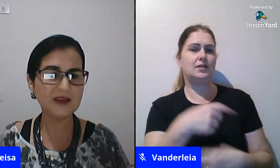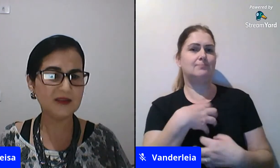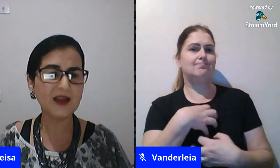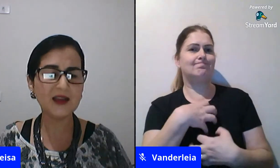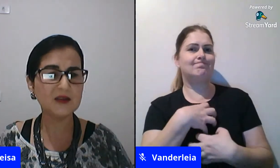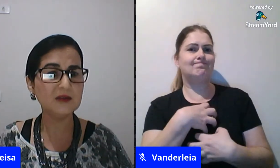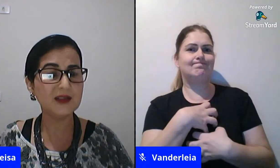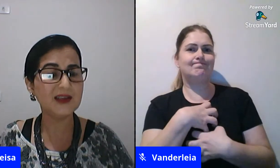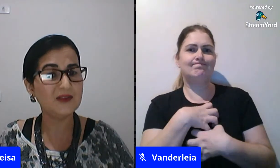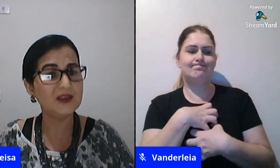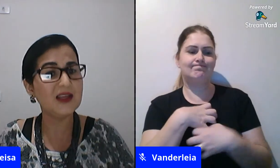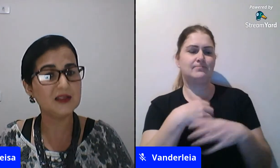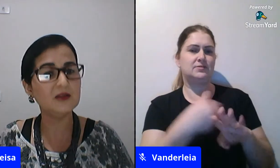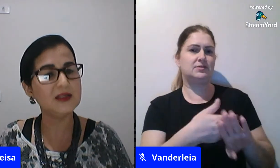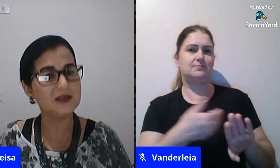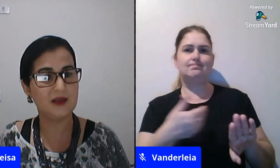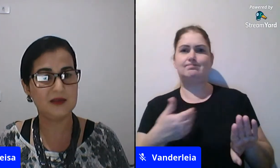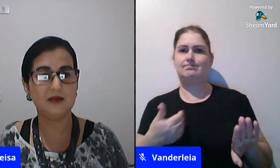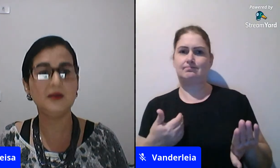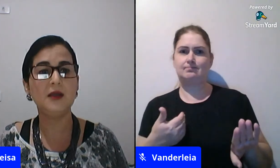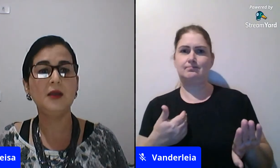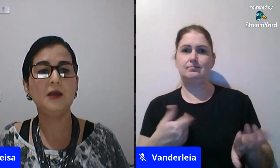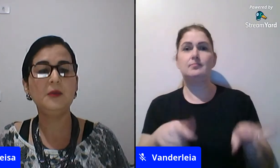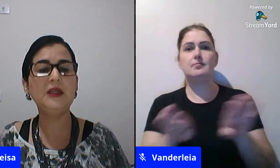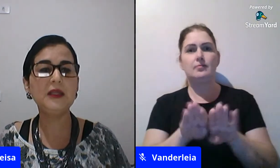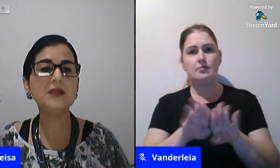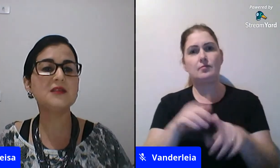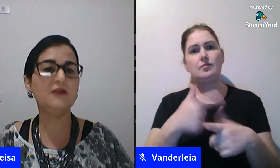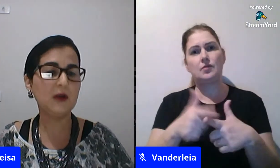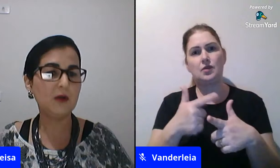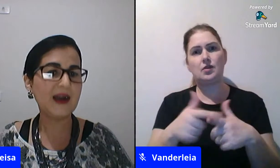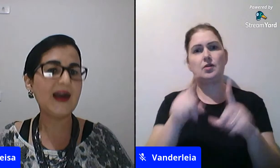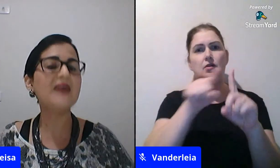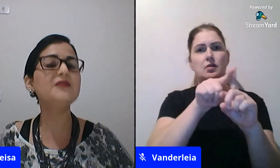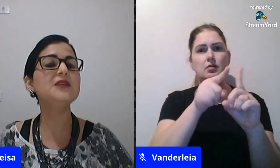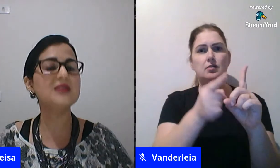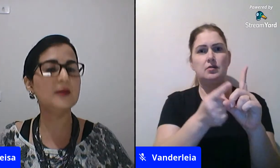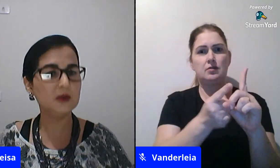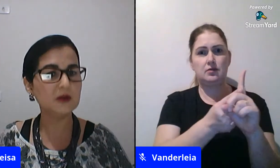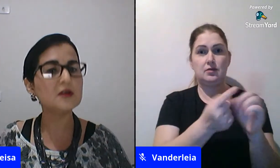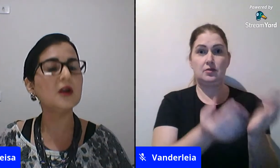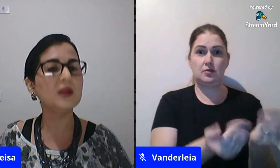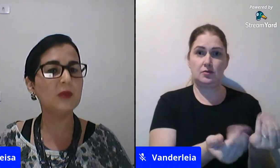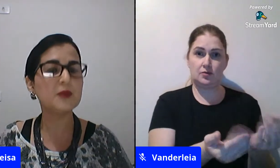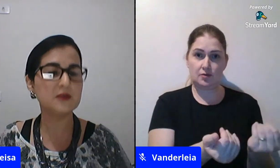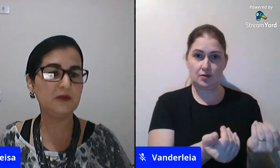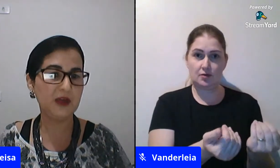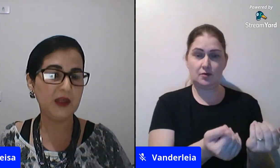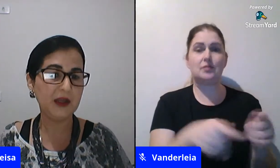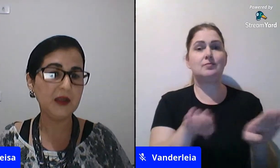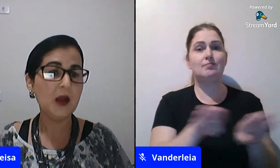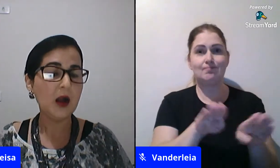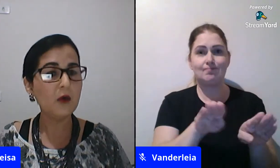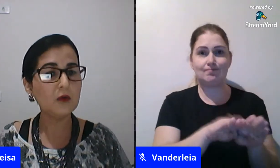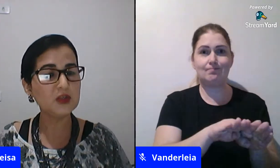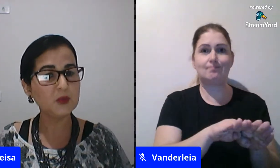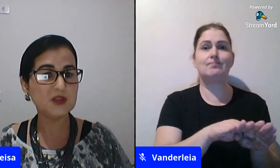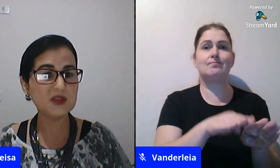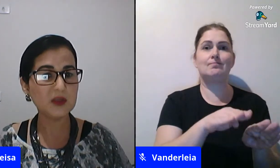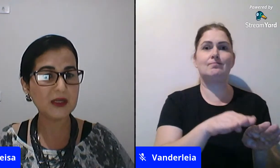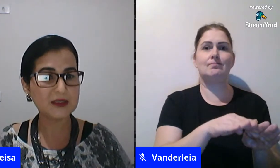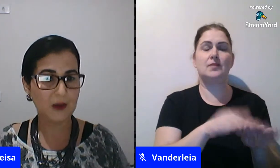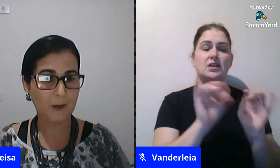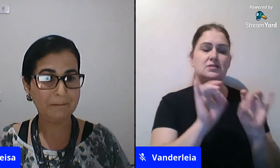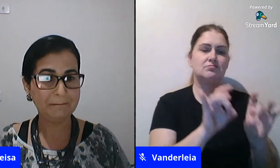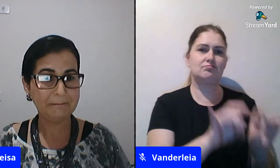E aí entra até a questão da gravidez na adolescência. Meninas que ficam grávidas e abandonam a escola também por sofrerem algum